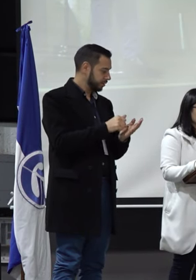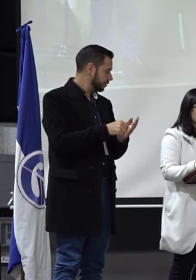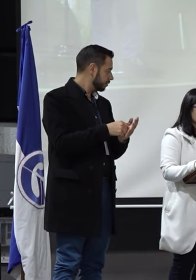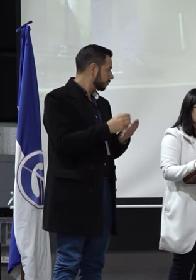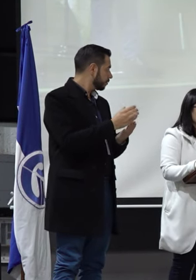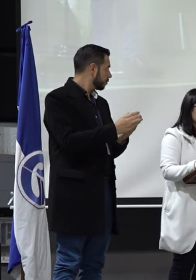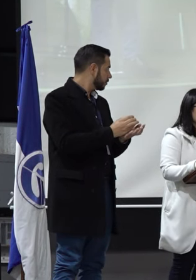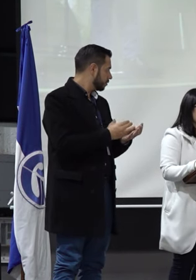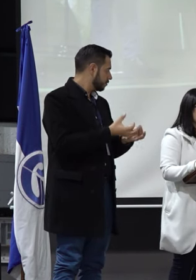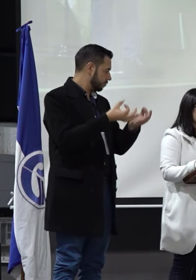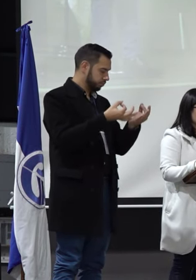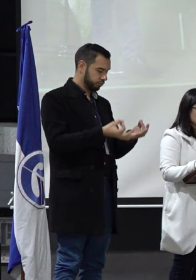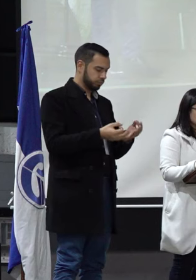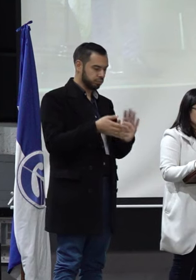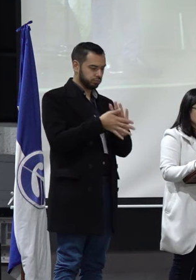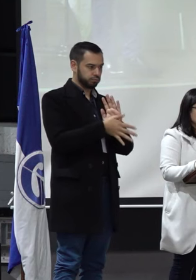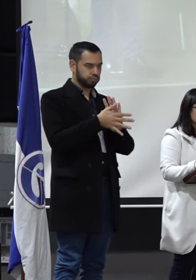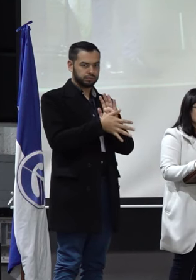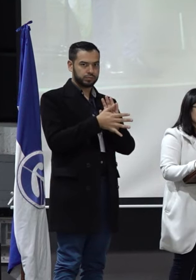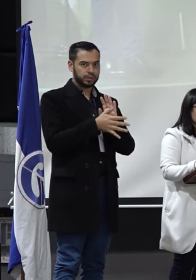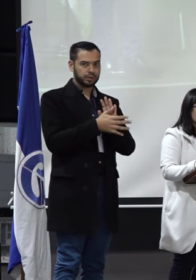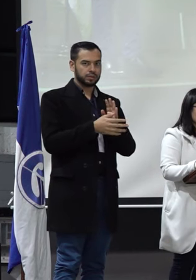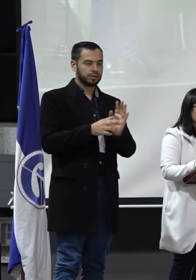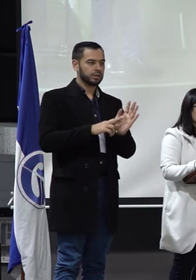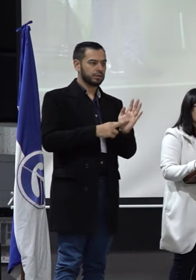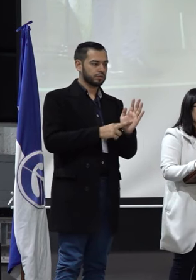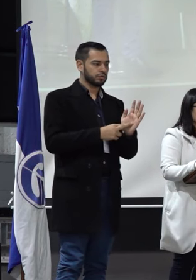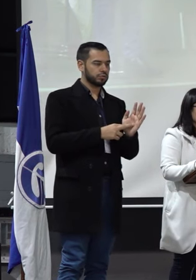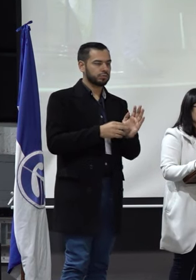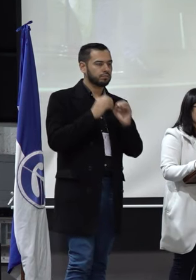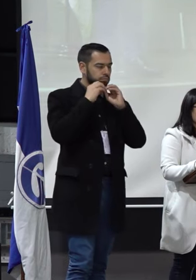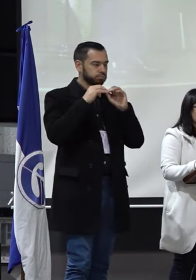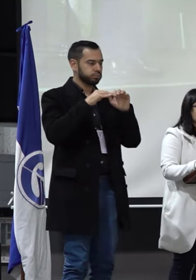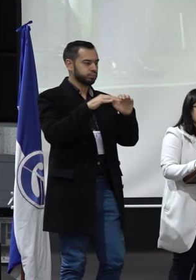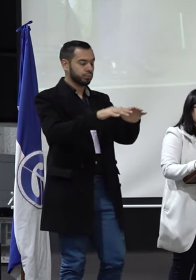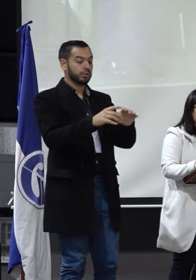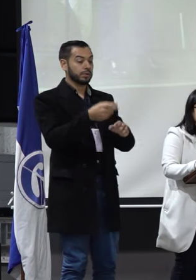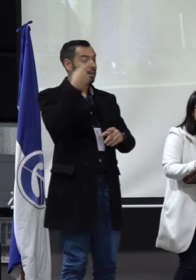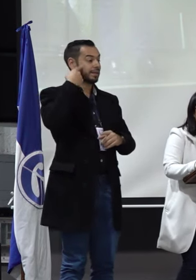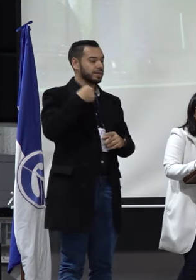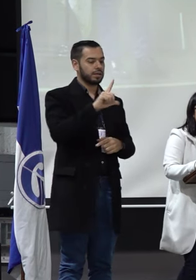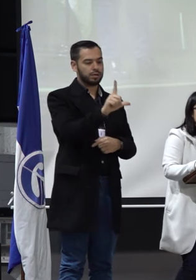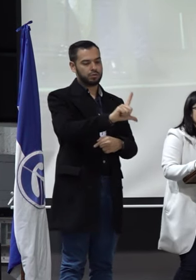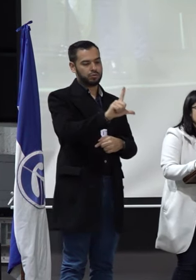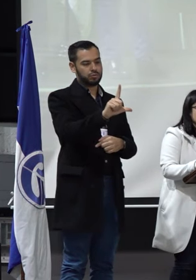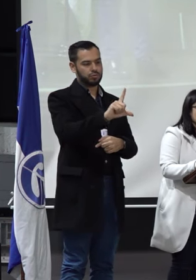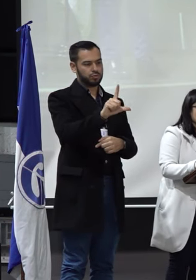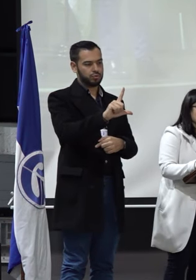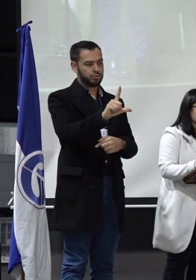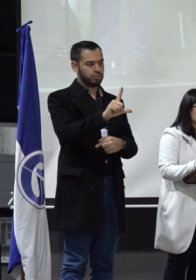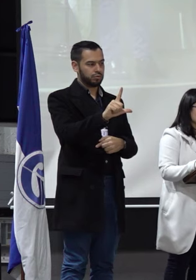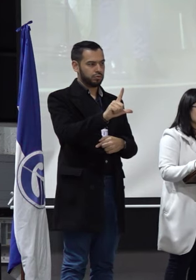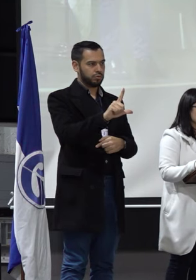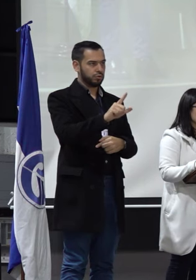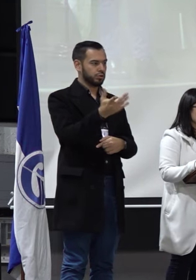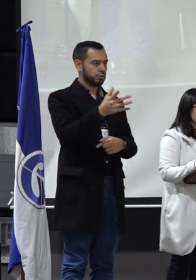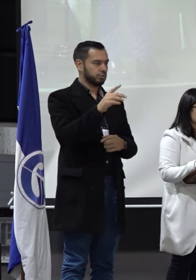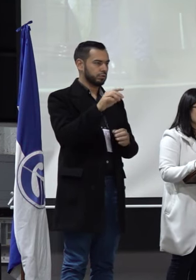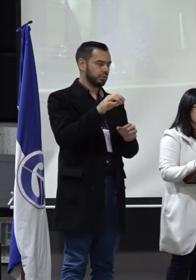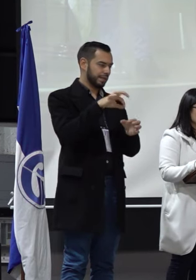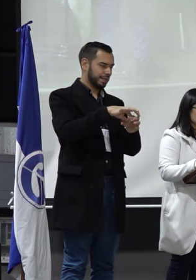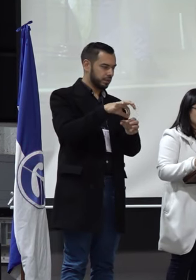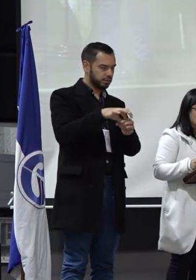circular oficial, como indica la resolución, será publicada el día lunes en el minisitio de elecciones y